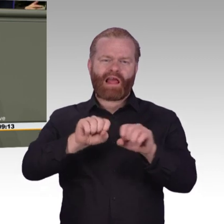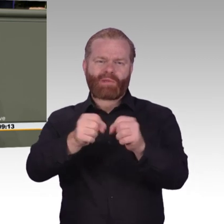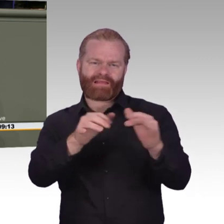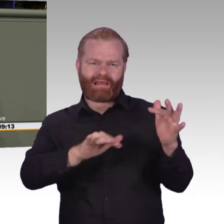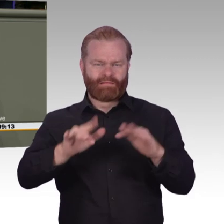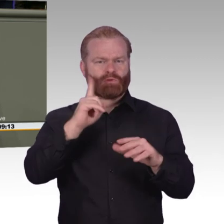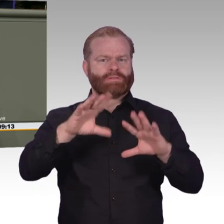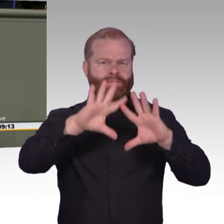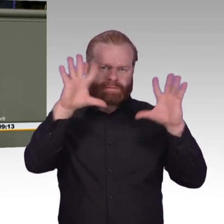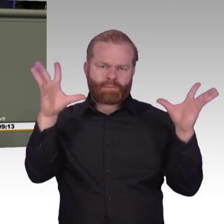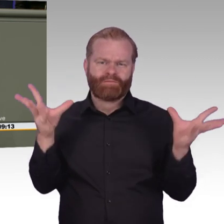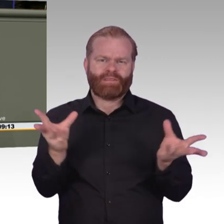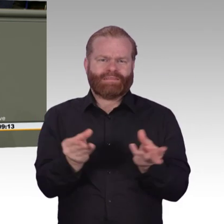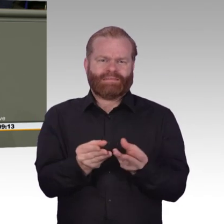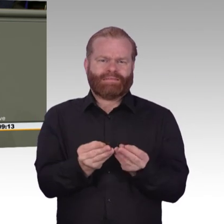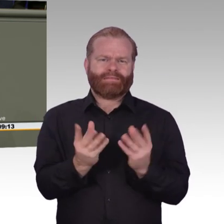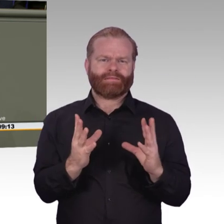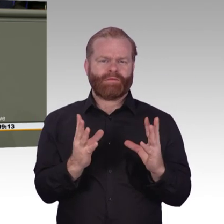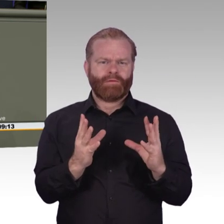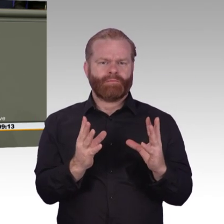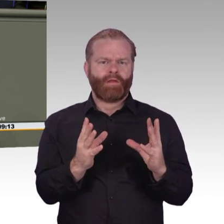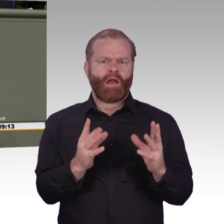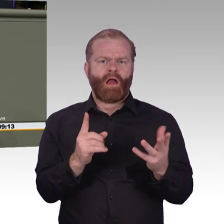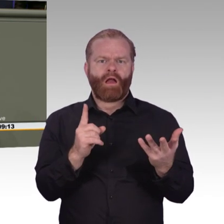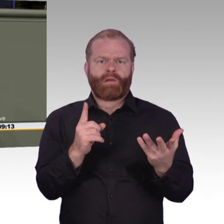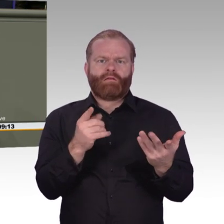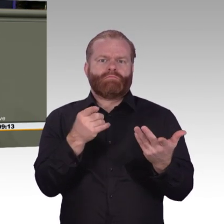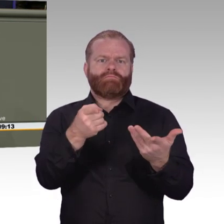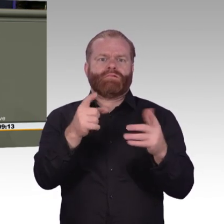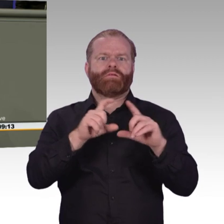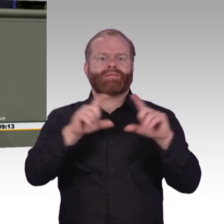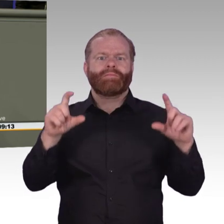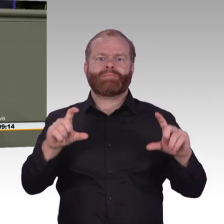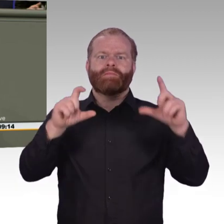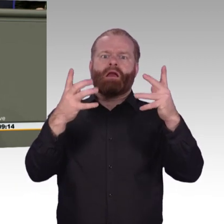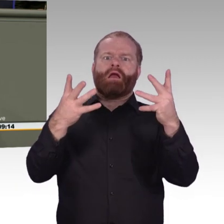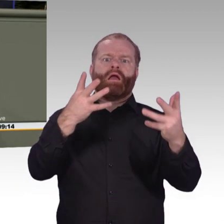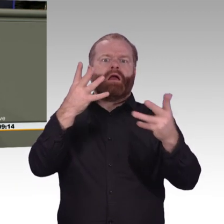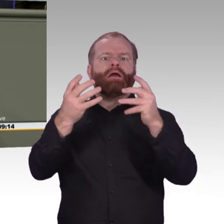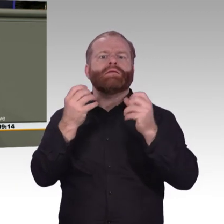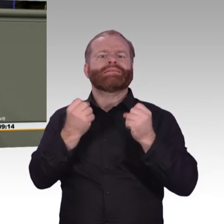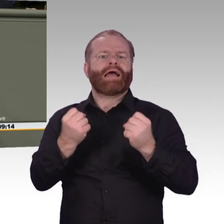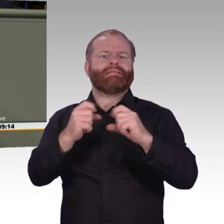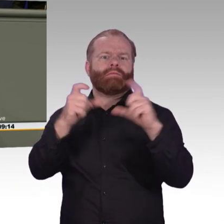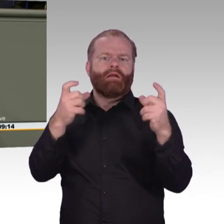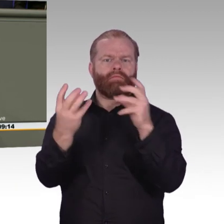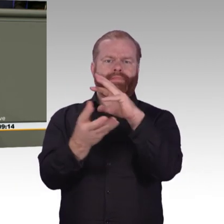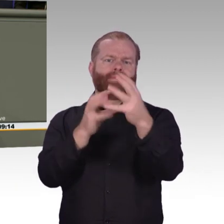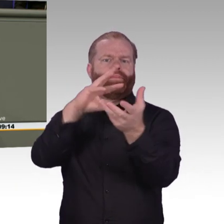gleich im Bundestag und auch auf EU-Ebene beginnen. Wer allen Ernstes die Freiheit des Internets mit der Einführung von Uploadfiltern zerstören möchte,